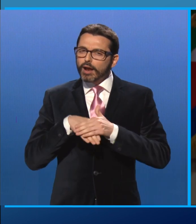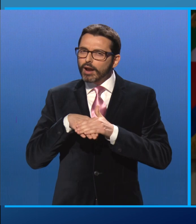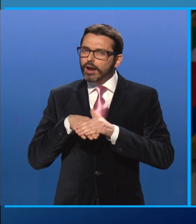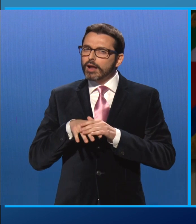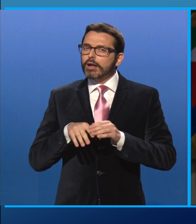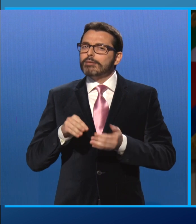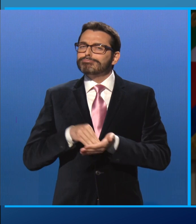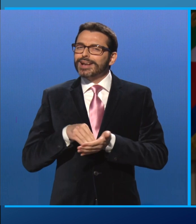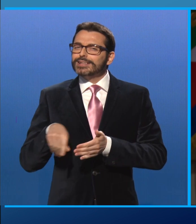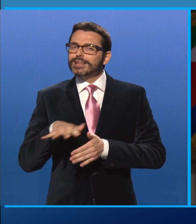o predicatori di morte.